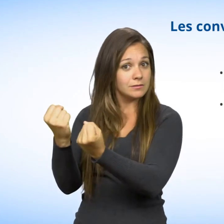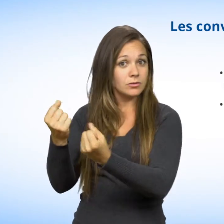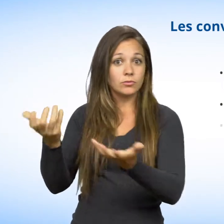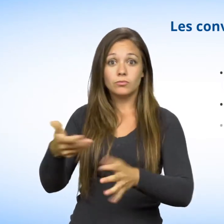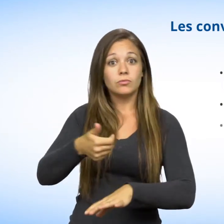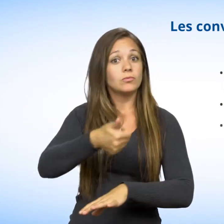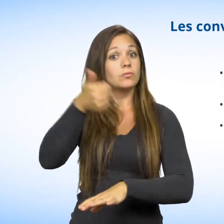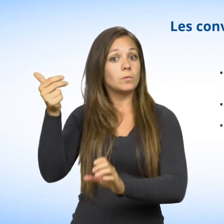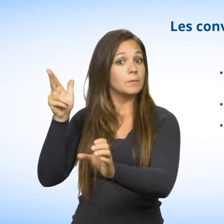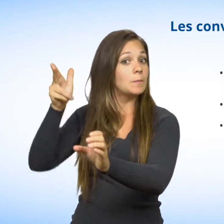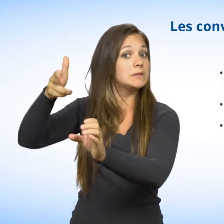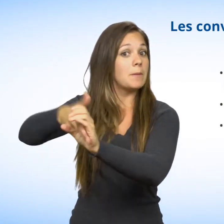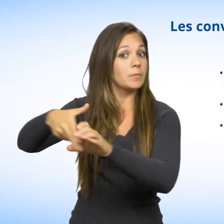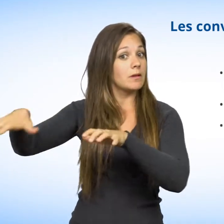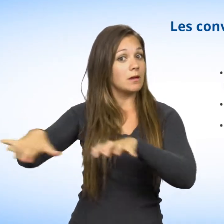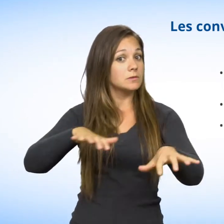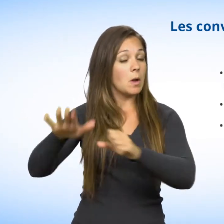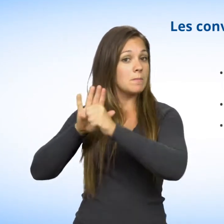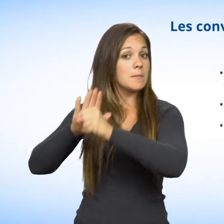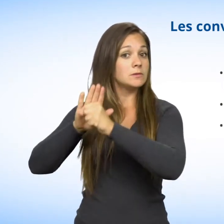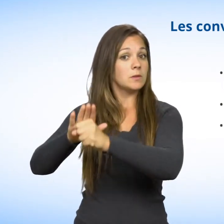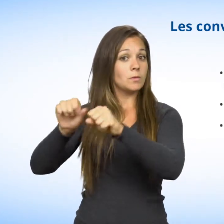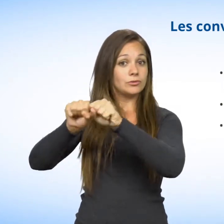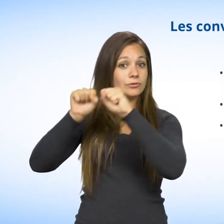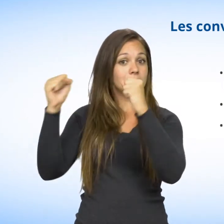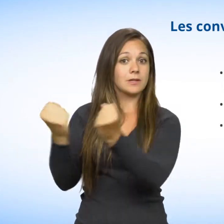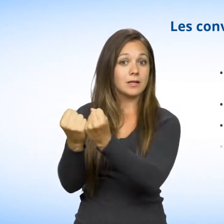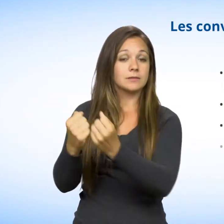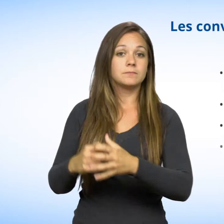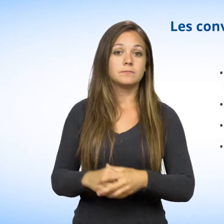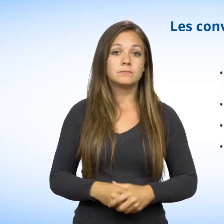de revendications sociales, ou encore en participant à des actions de pression sociale.